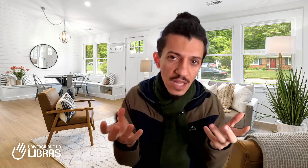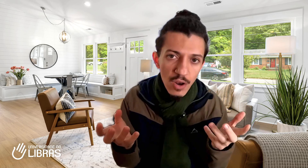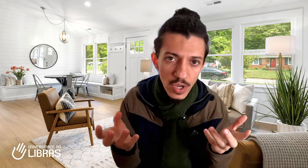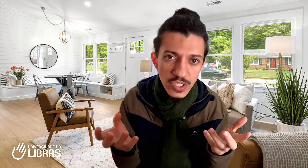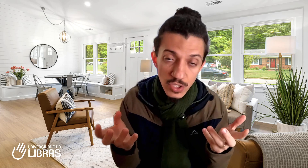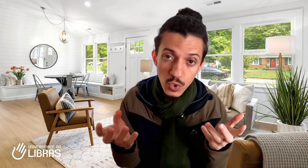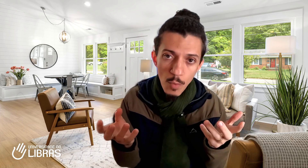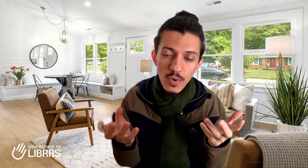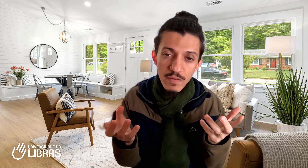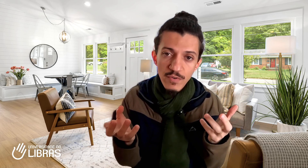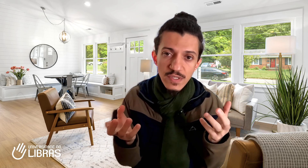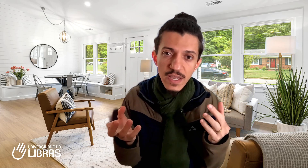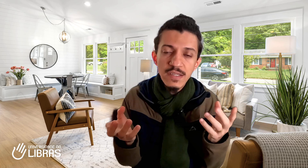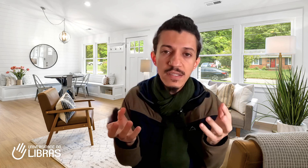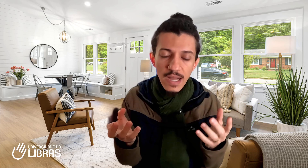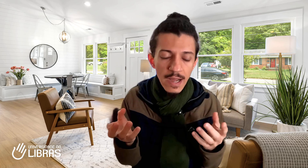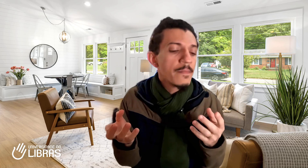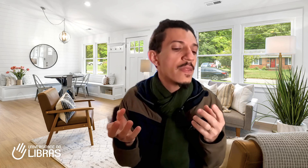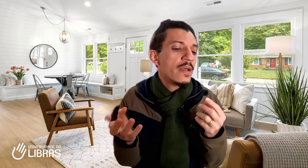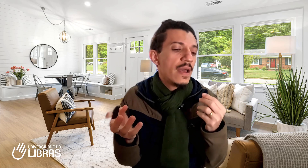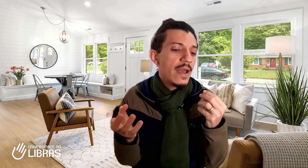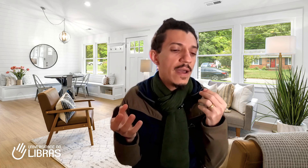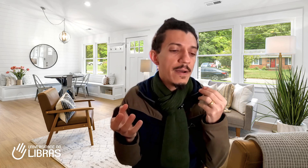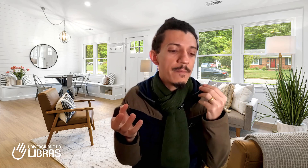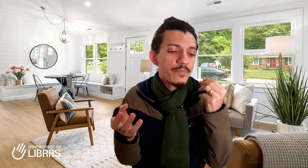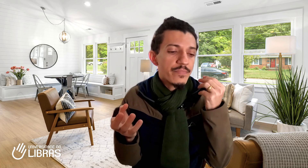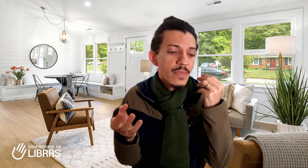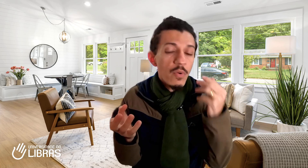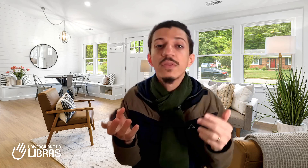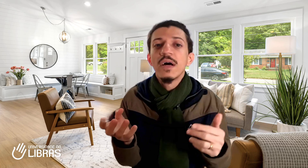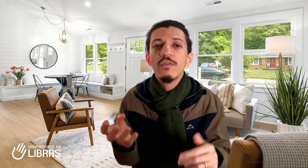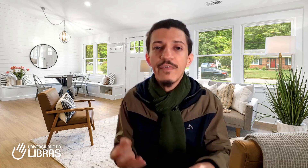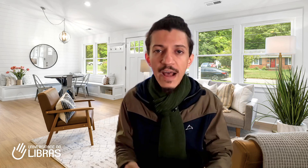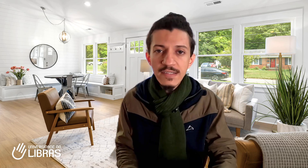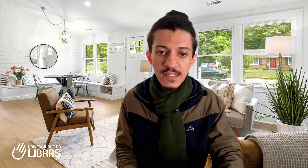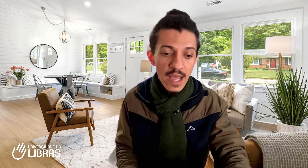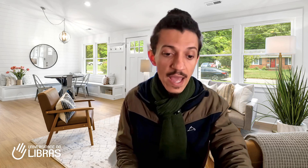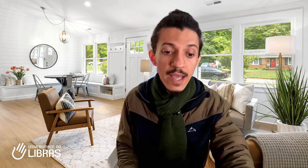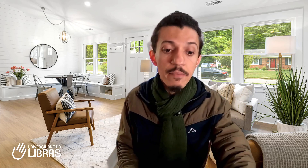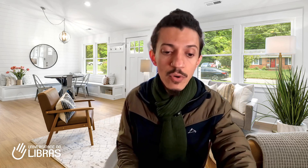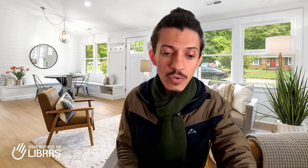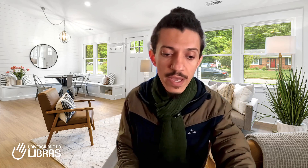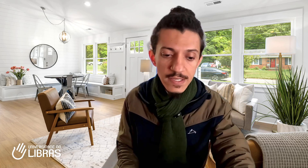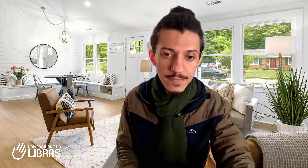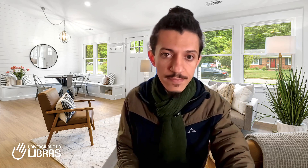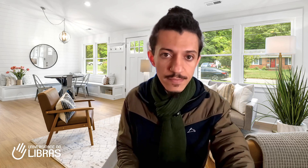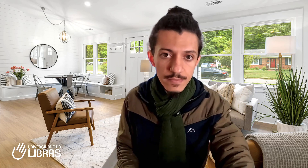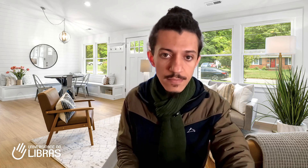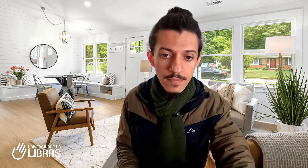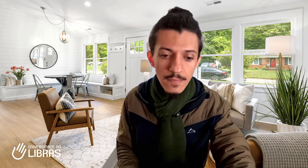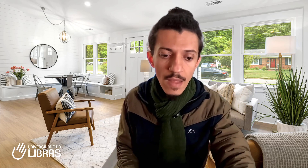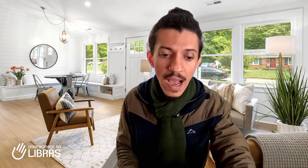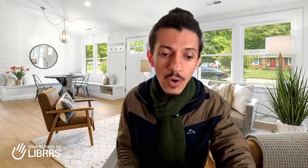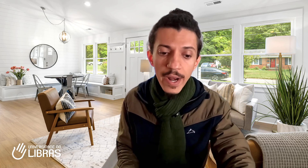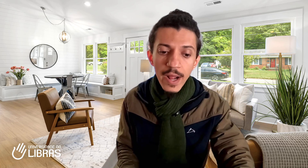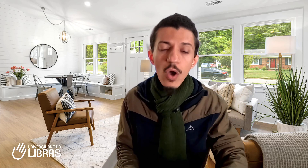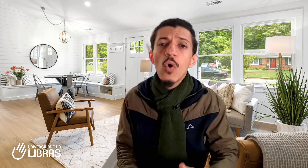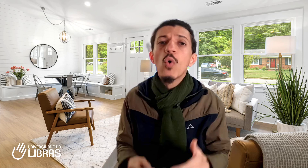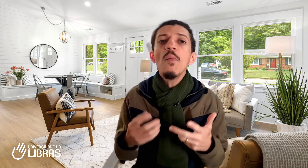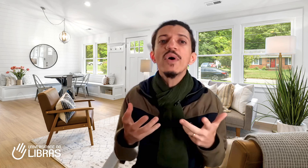lógica de como que você está montando frases em português. Agora, como que